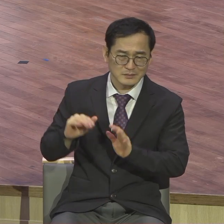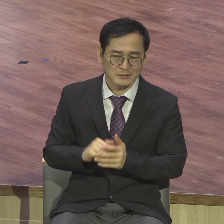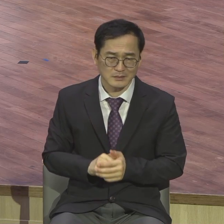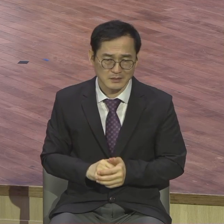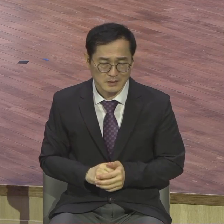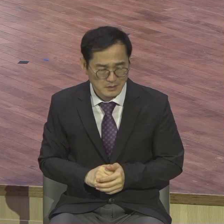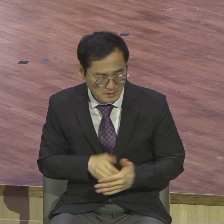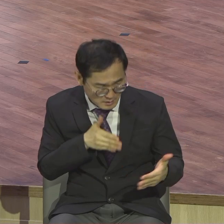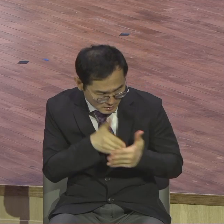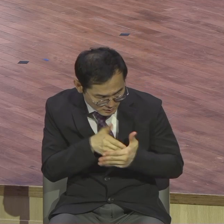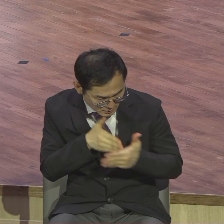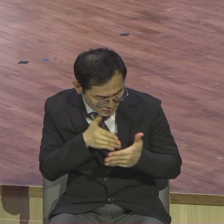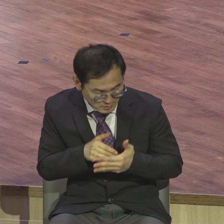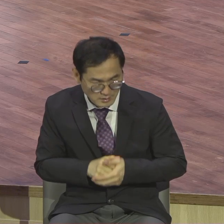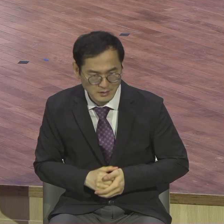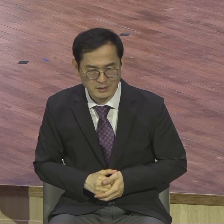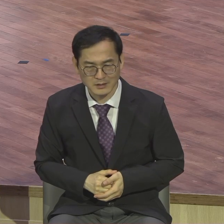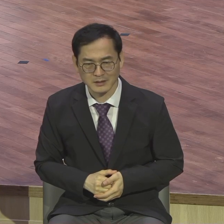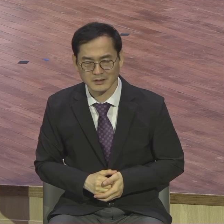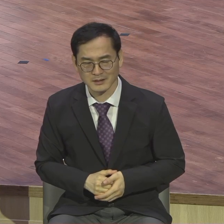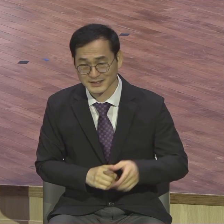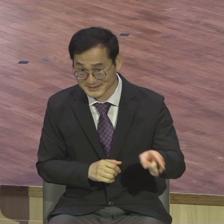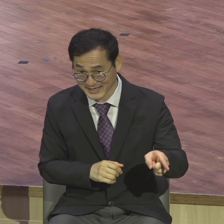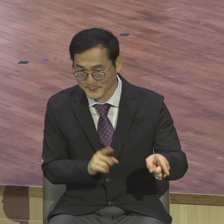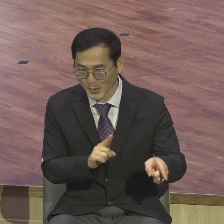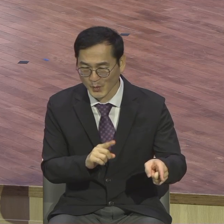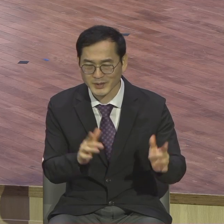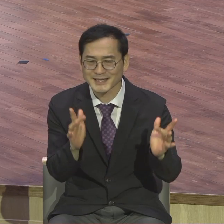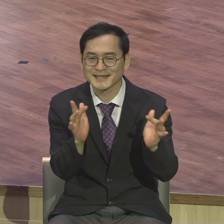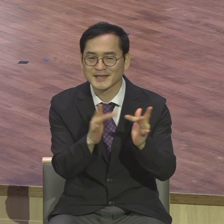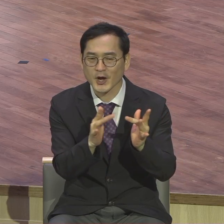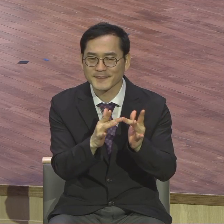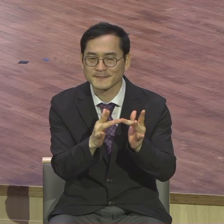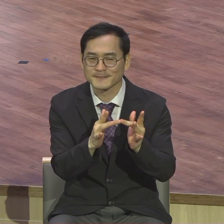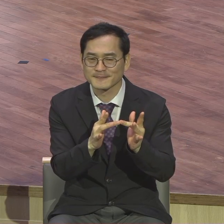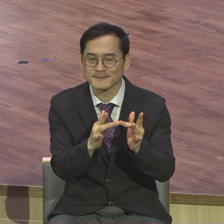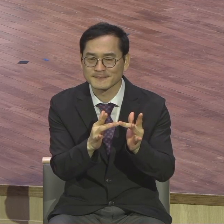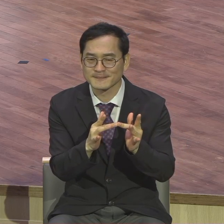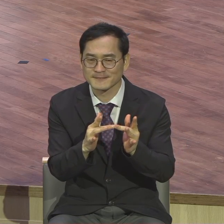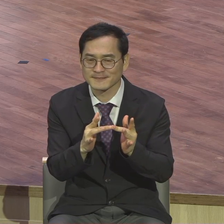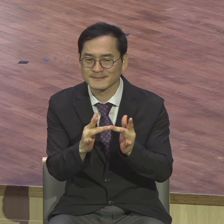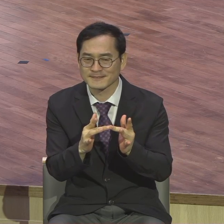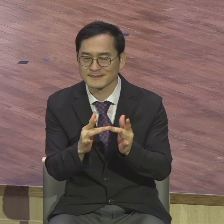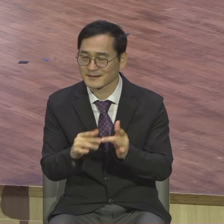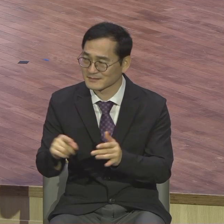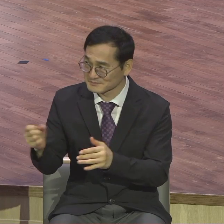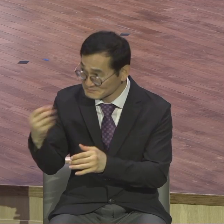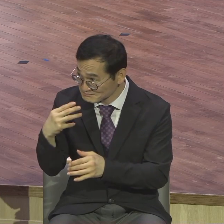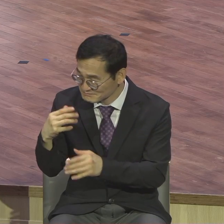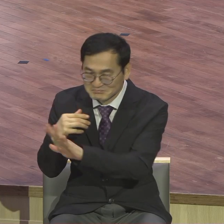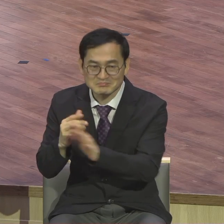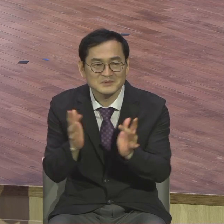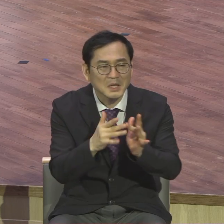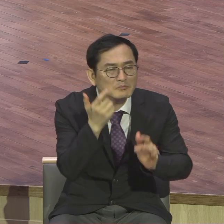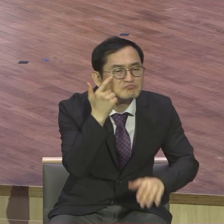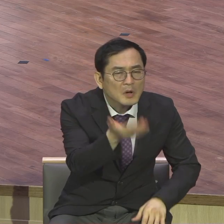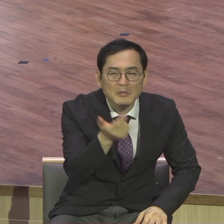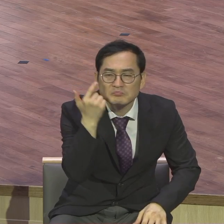그들에게 공통점이 있습니다 그들은 인터넷에서 남의 의견 물어보기를 좋아하고 희망이 없는 친구들에게 의견 듣는 것을